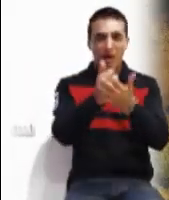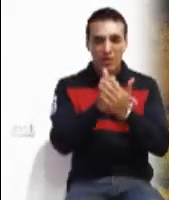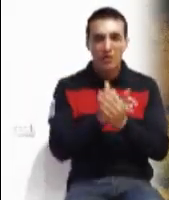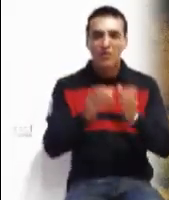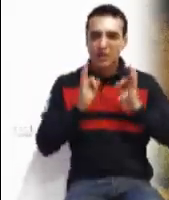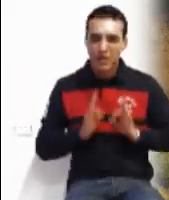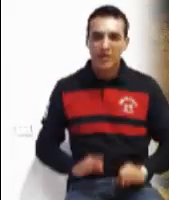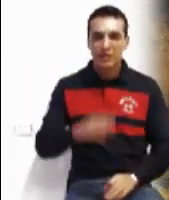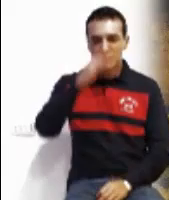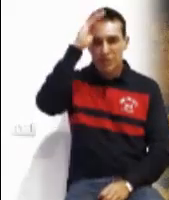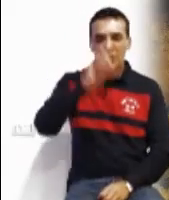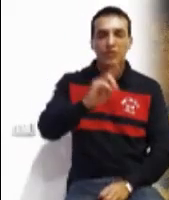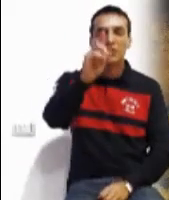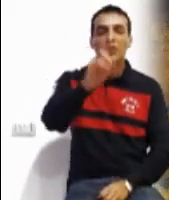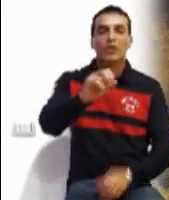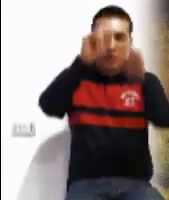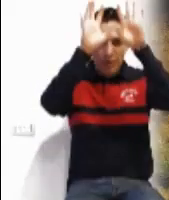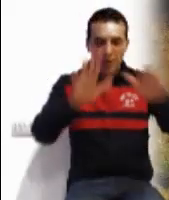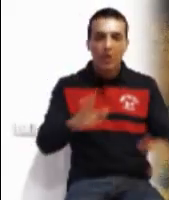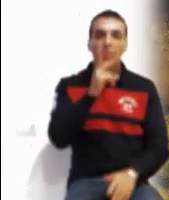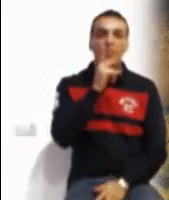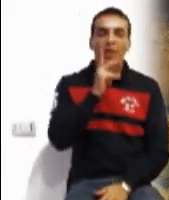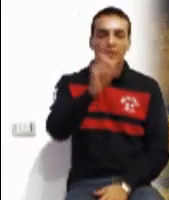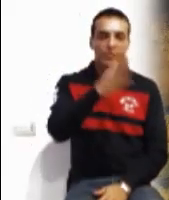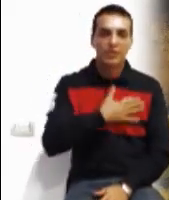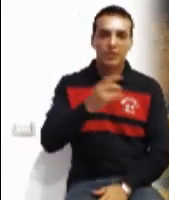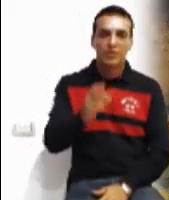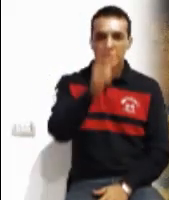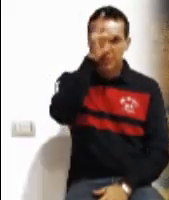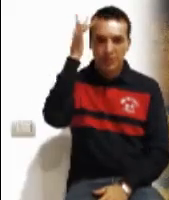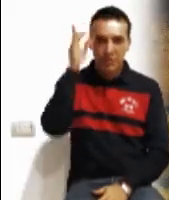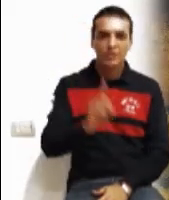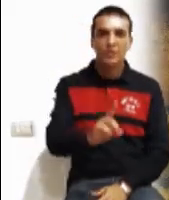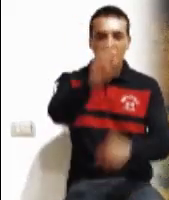Señor te bendiga en nombre del Padre Y del Hijo Y del Espíritu Santo